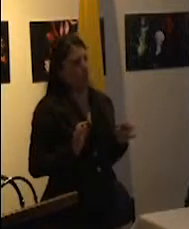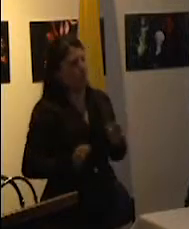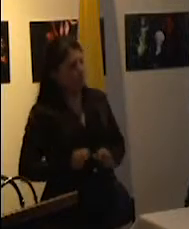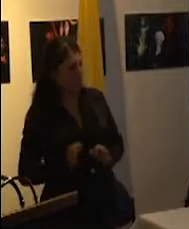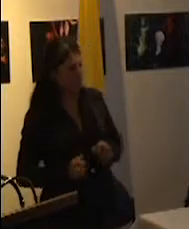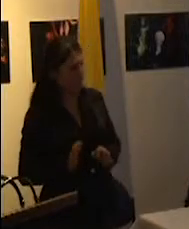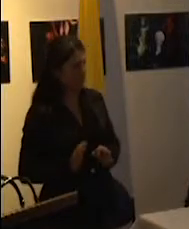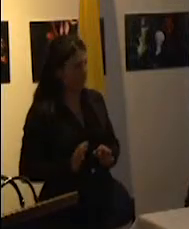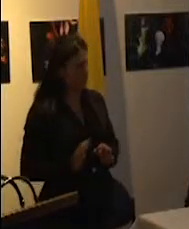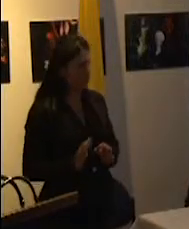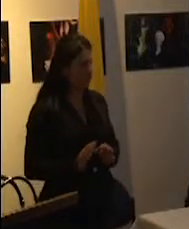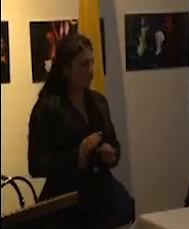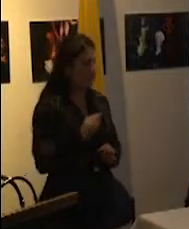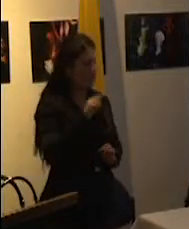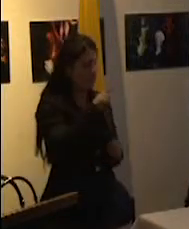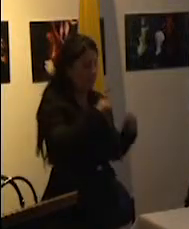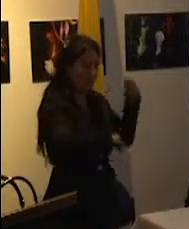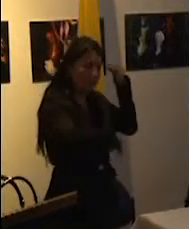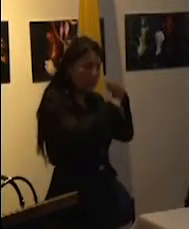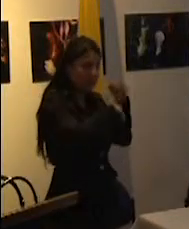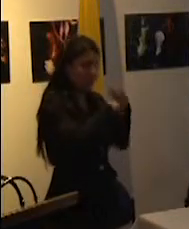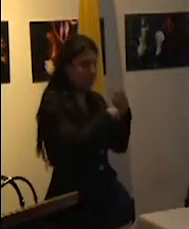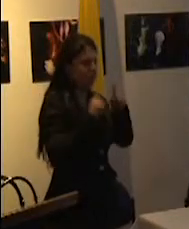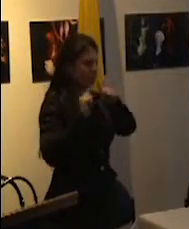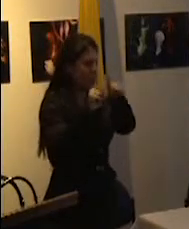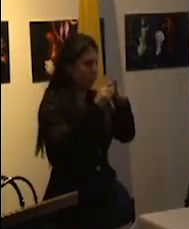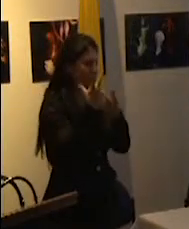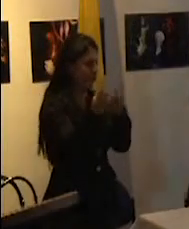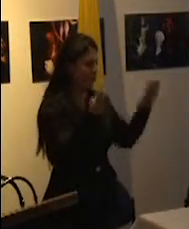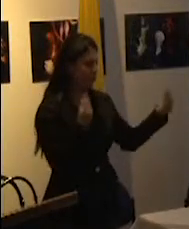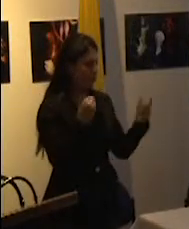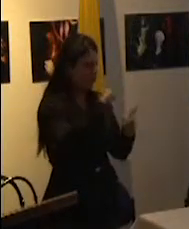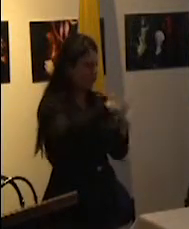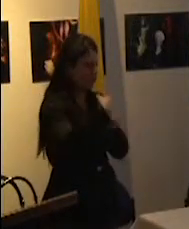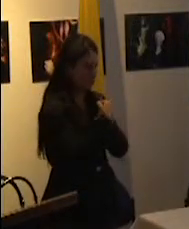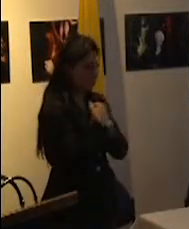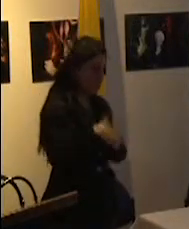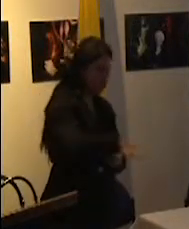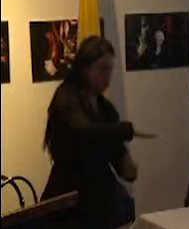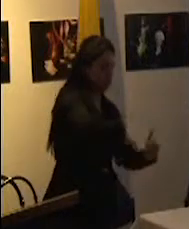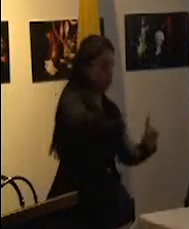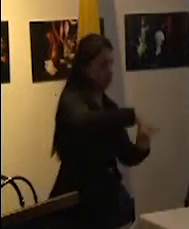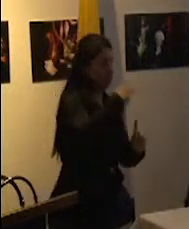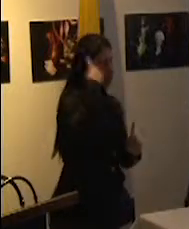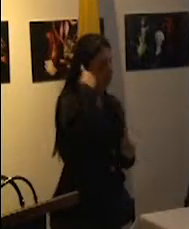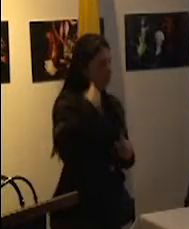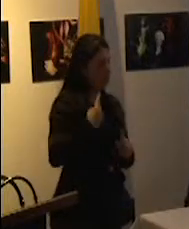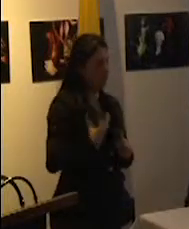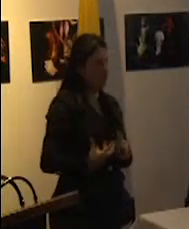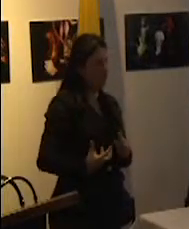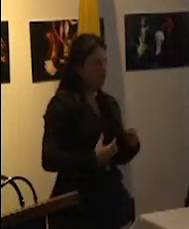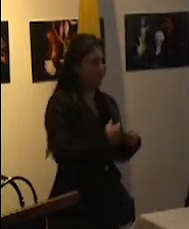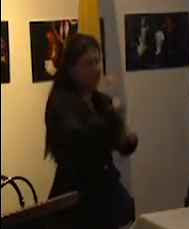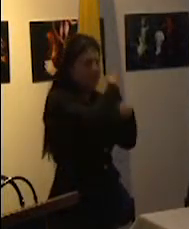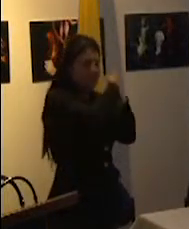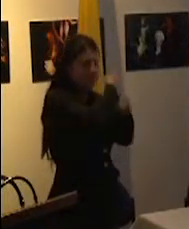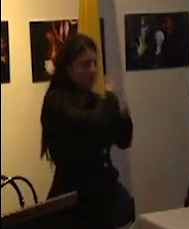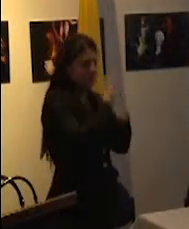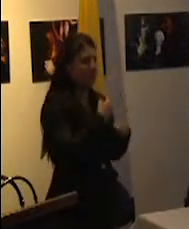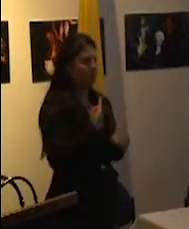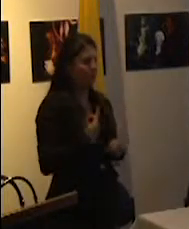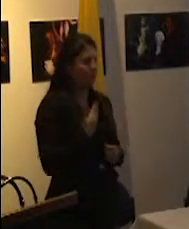que configuran distintos grupos sociales en contextos históricos específicos.